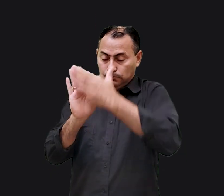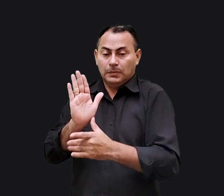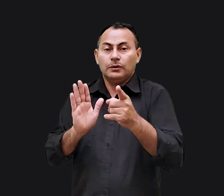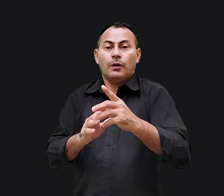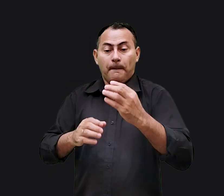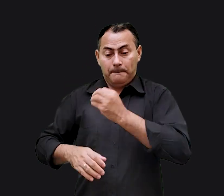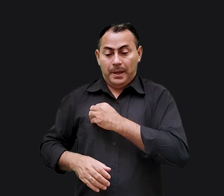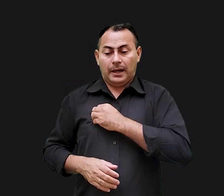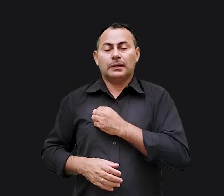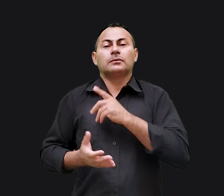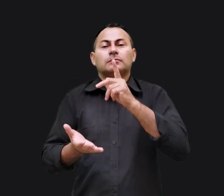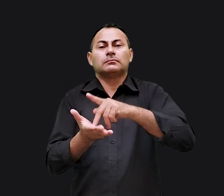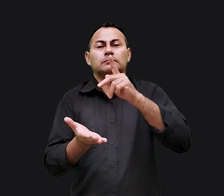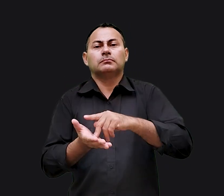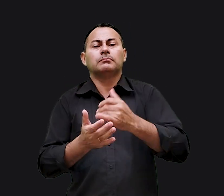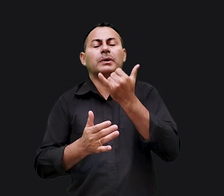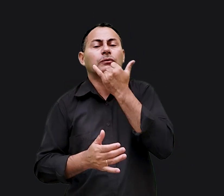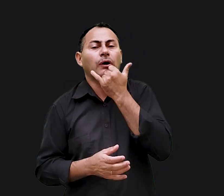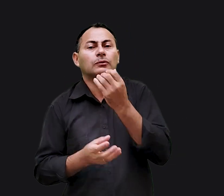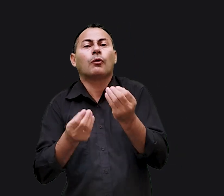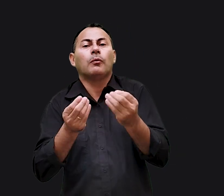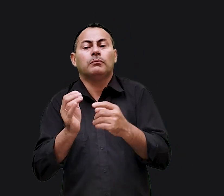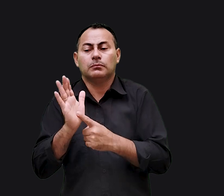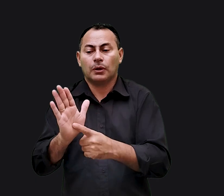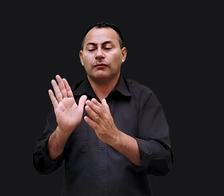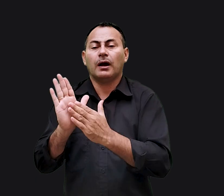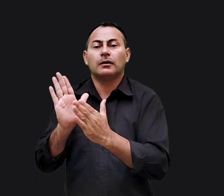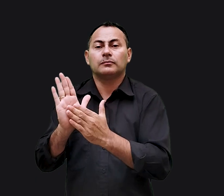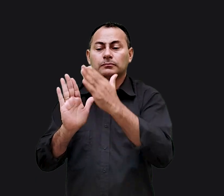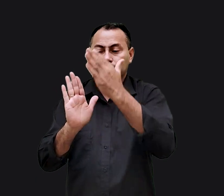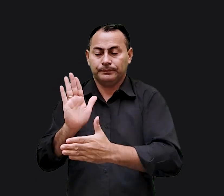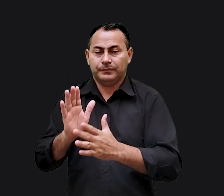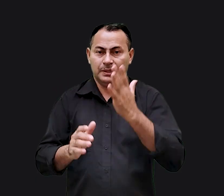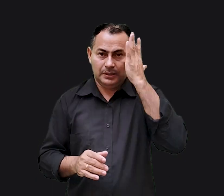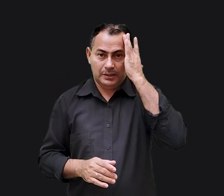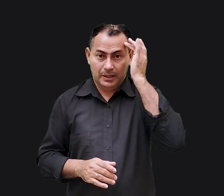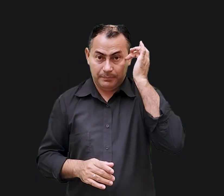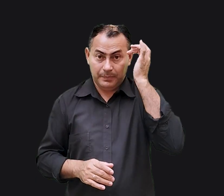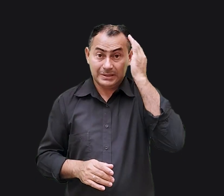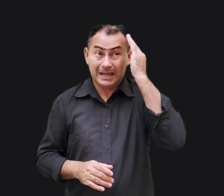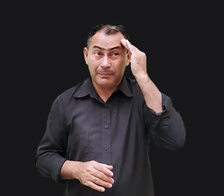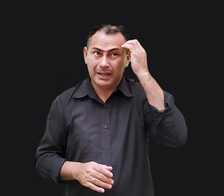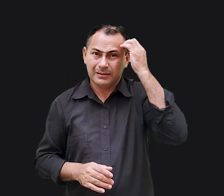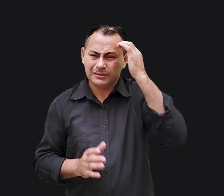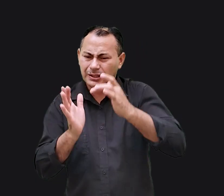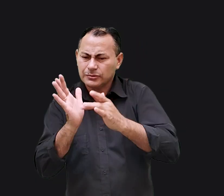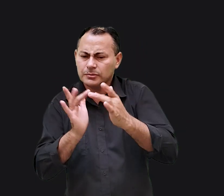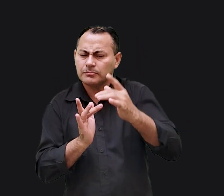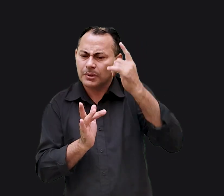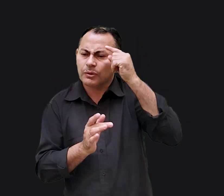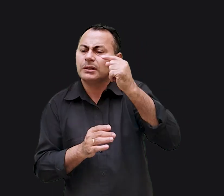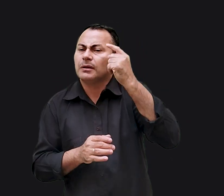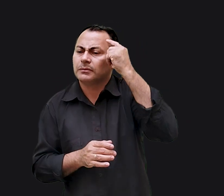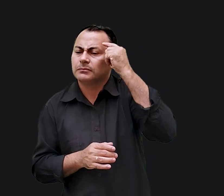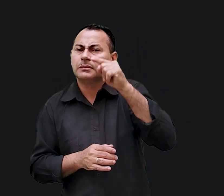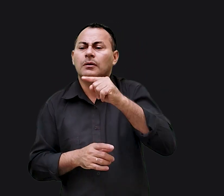provar para ele que os pecados foram realmente perdoados? Sabendo o que eles estavam pensando, Jesus disse,